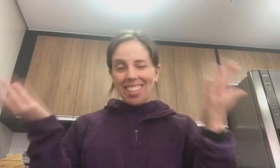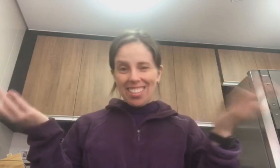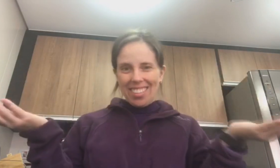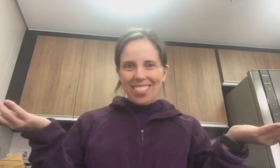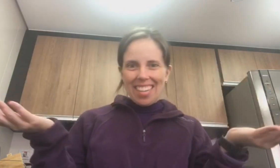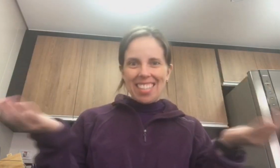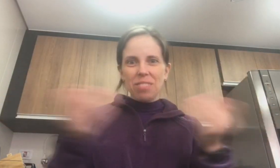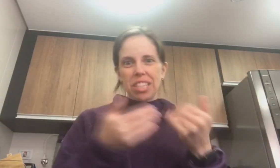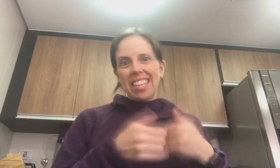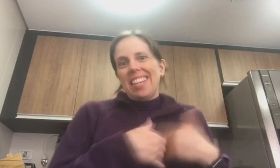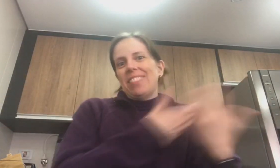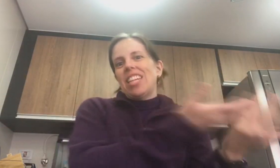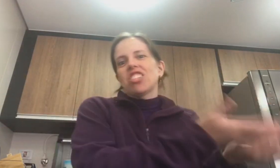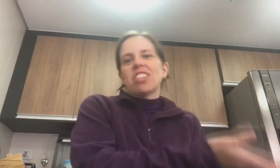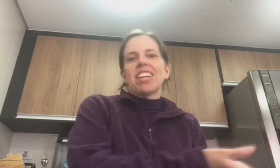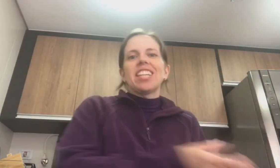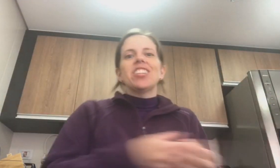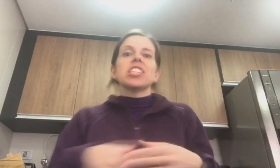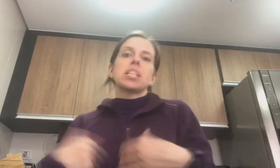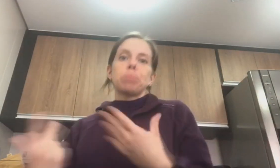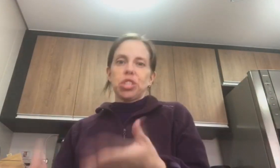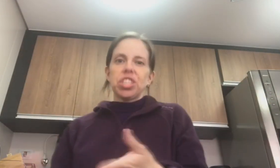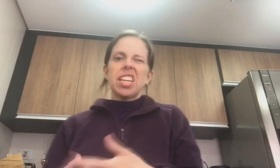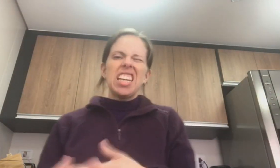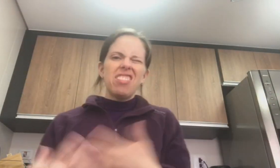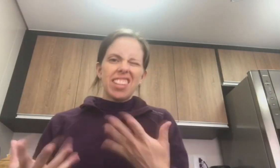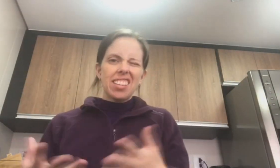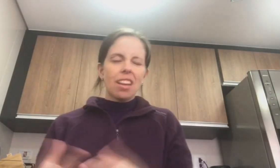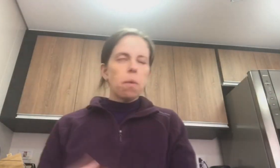esteja tão velha assim. Mas aí a velha já tava grande. Daí depois desanima, E